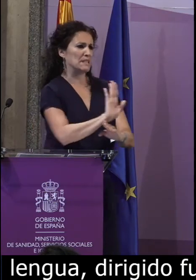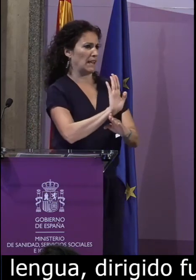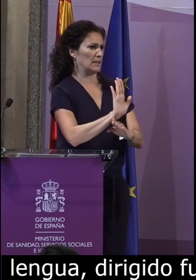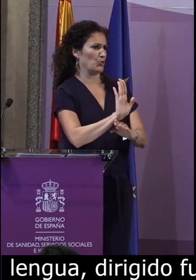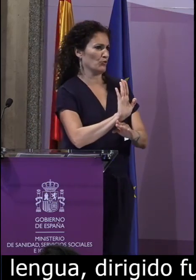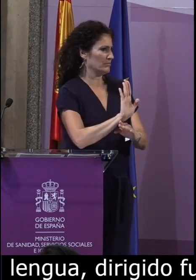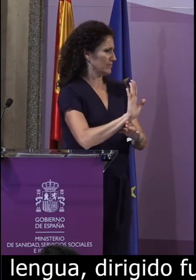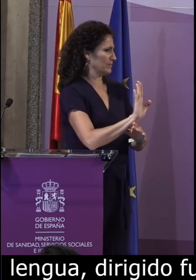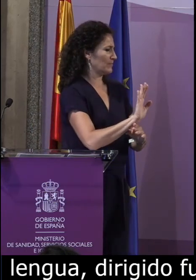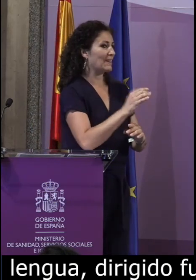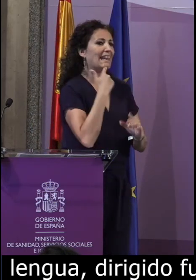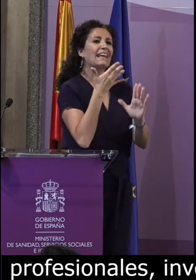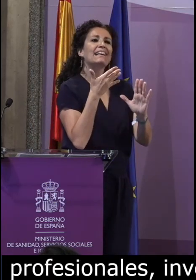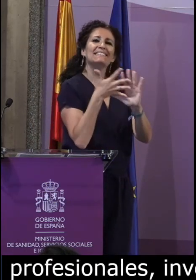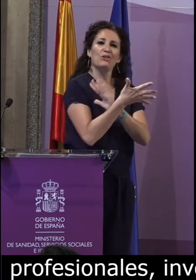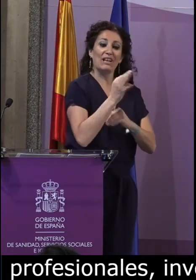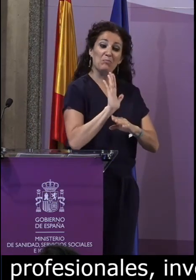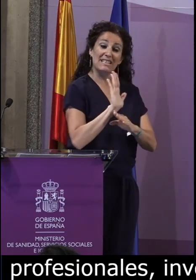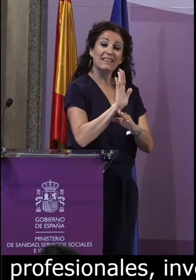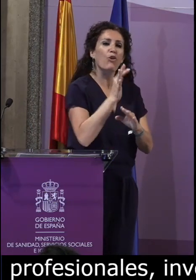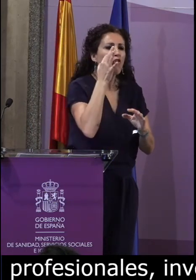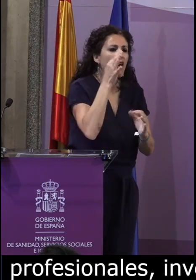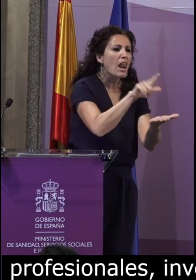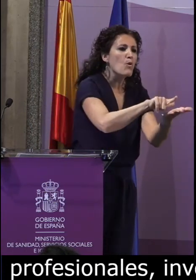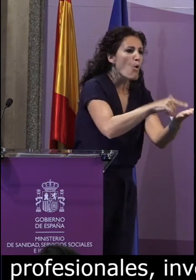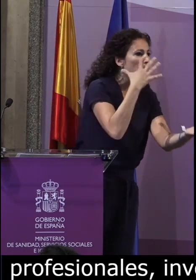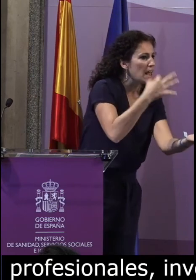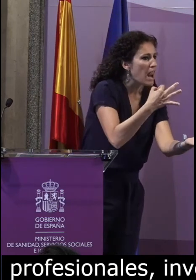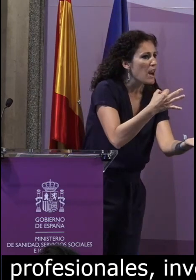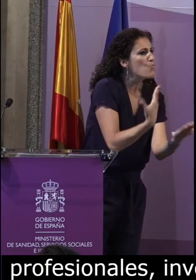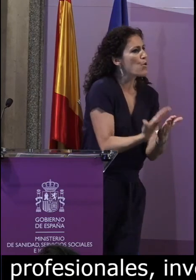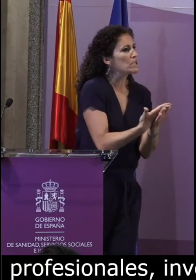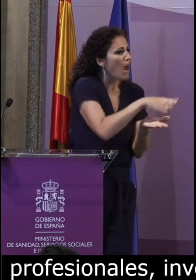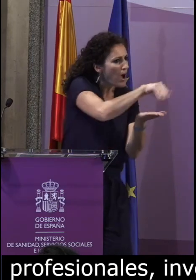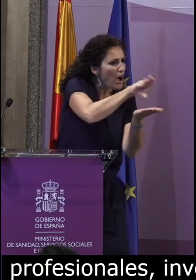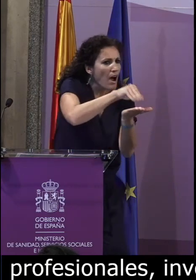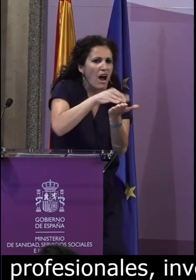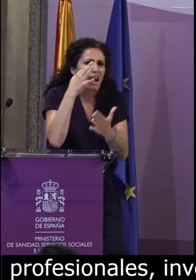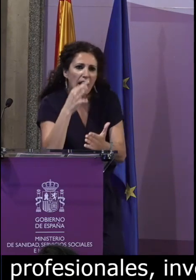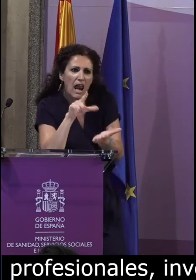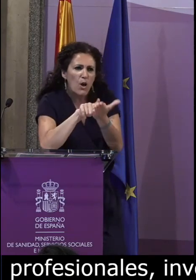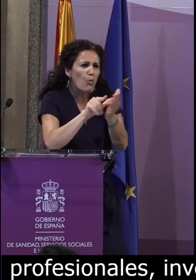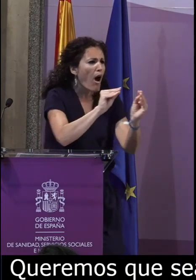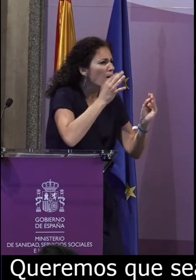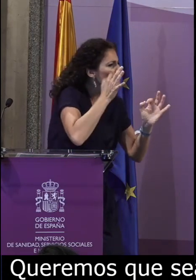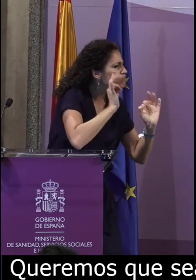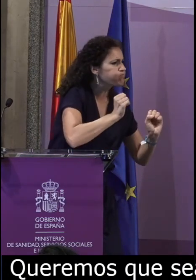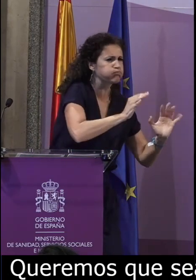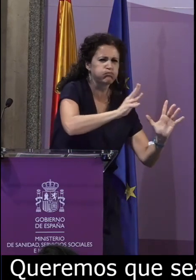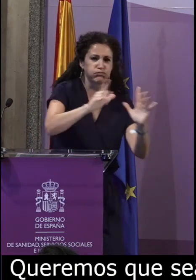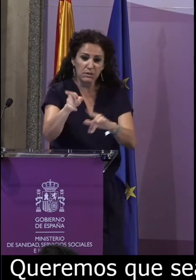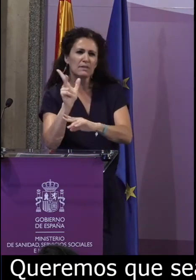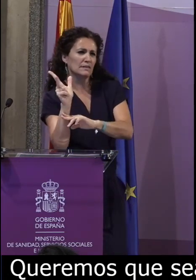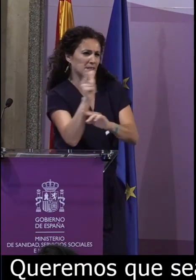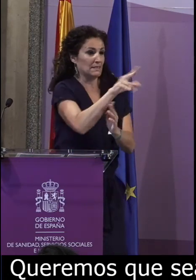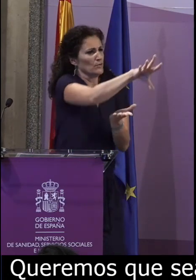Queremos que sea un corpus representativo, que sea una muestra real de la